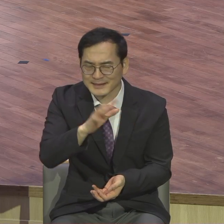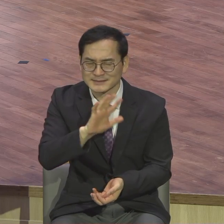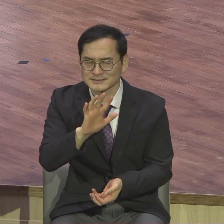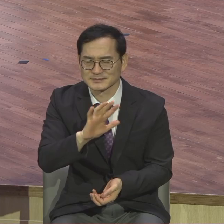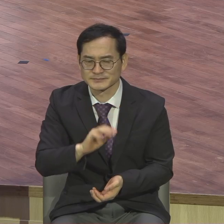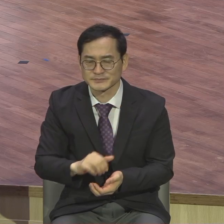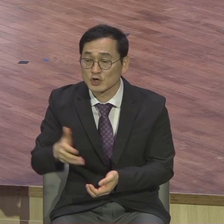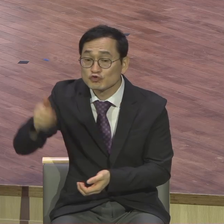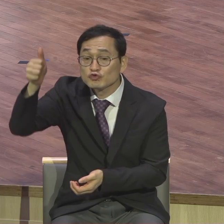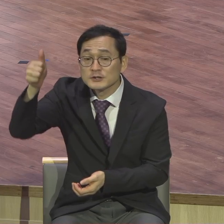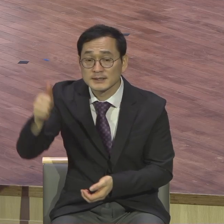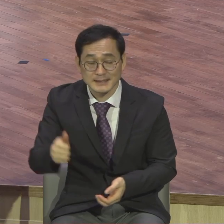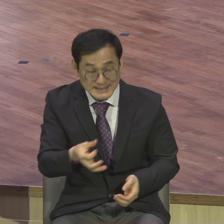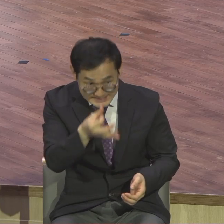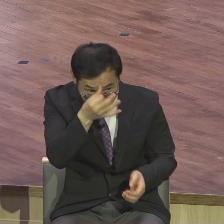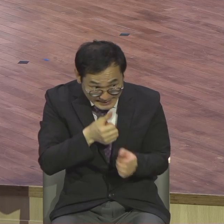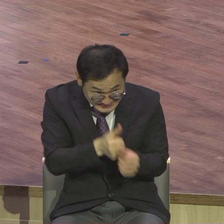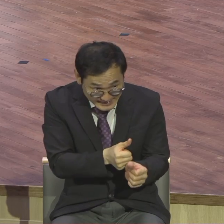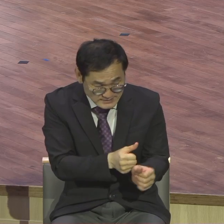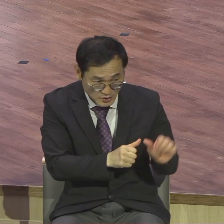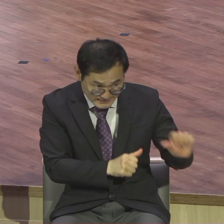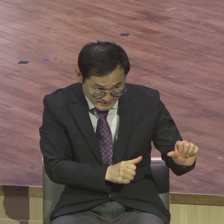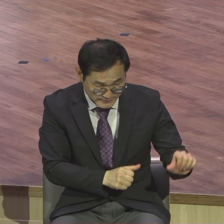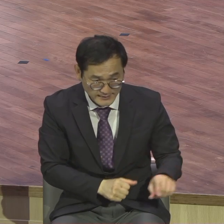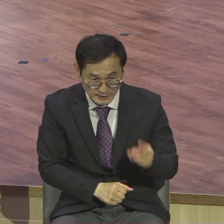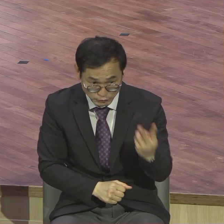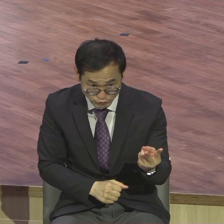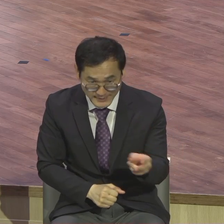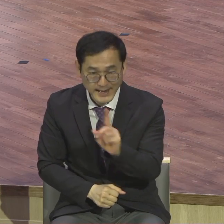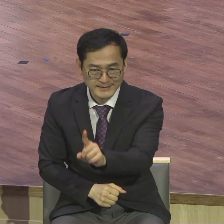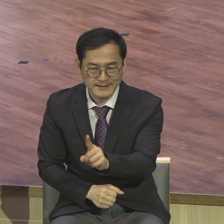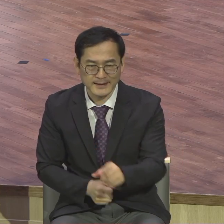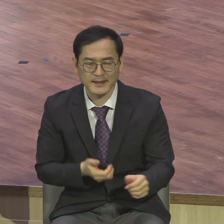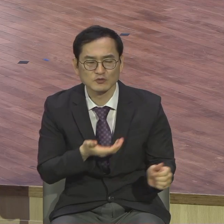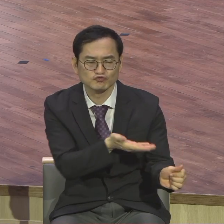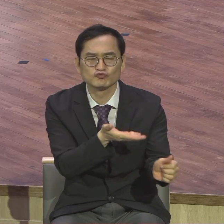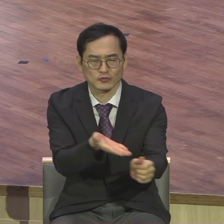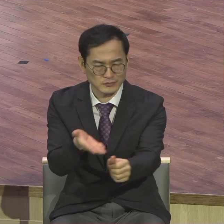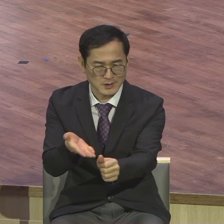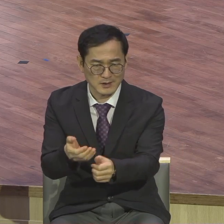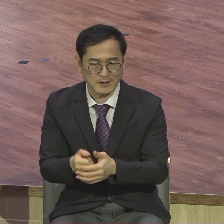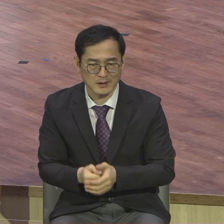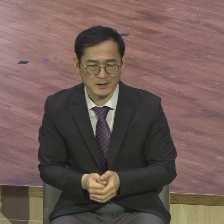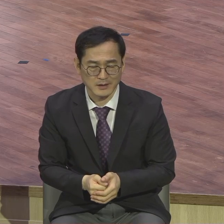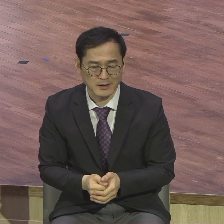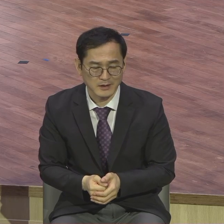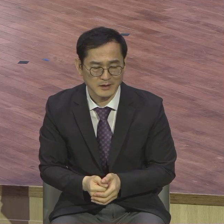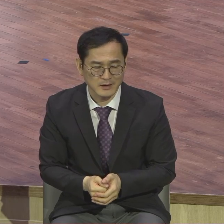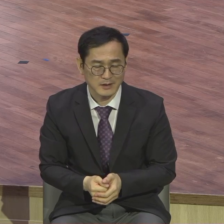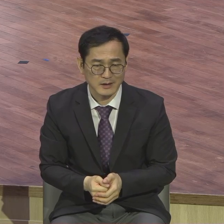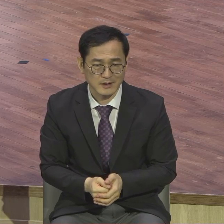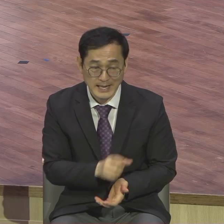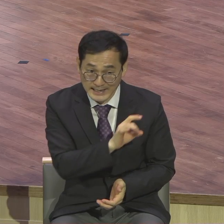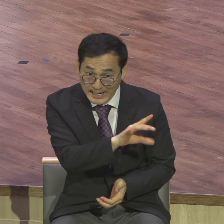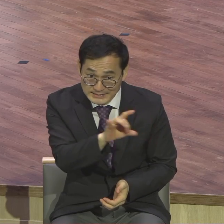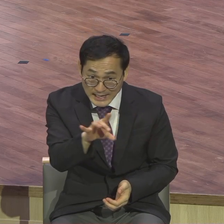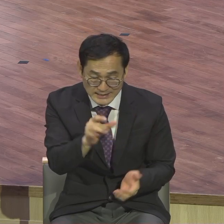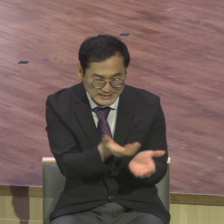주인이 각각 재능대로 달란트를 주었다 그렇게 표현하고 있습니다. 이 말은 각자가 가지고 있는 재능과